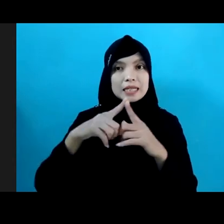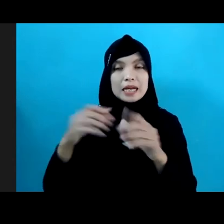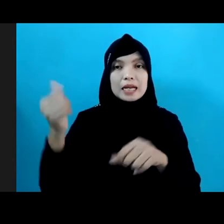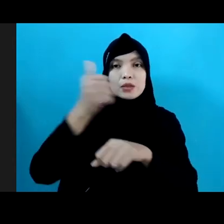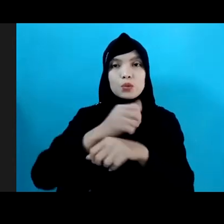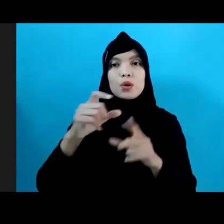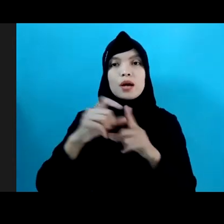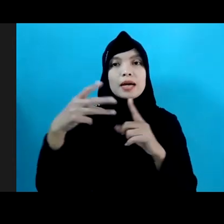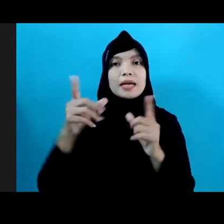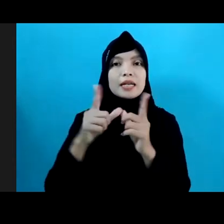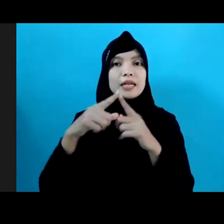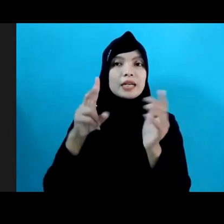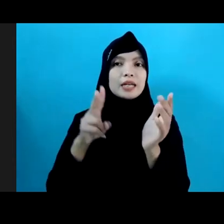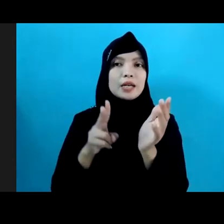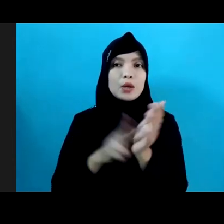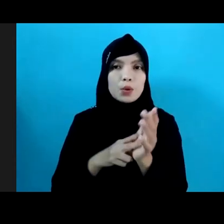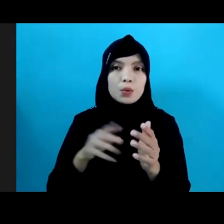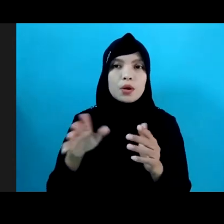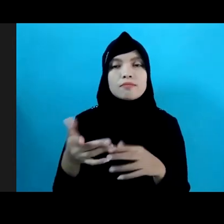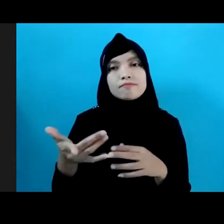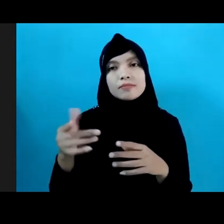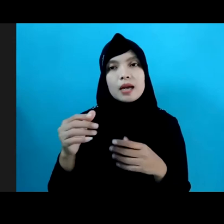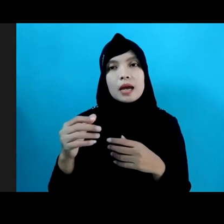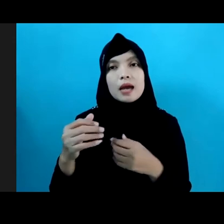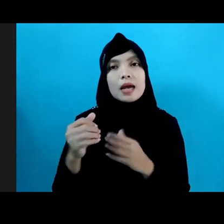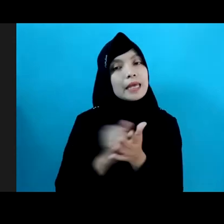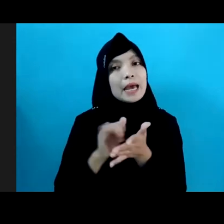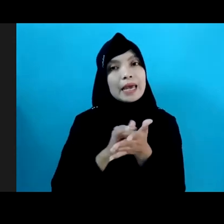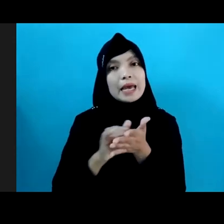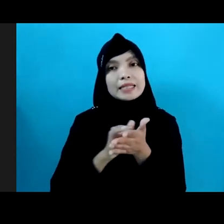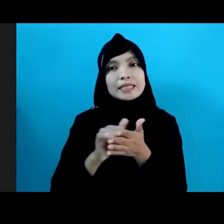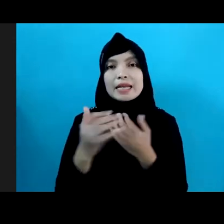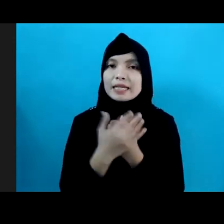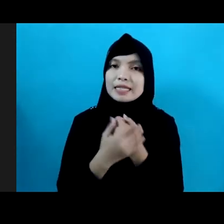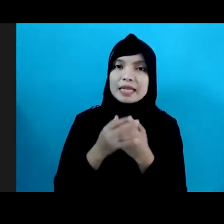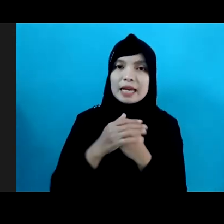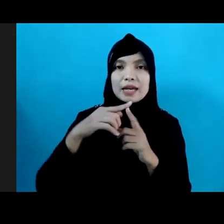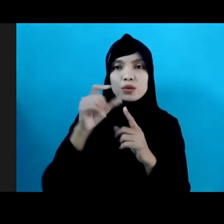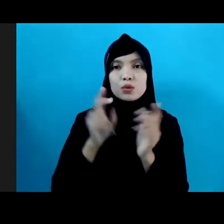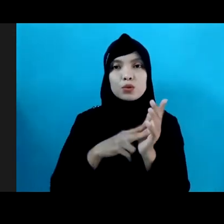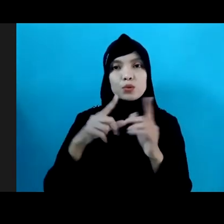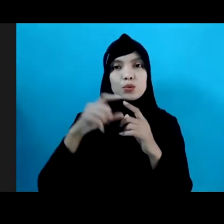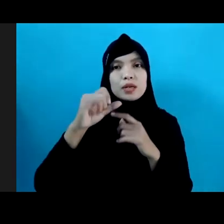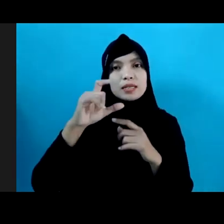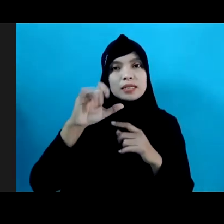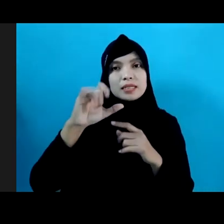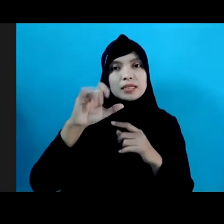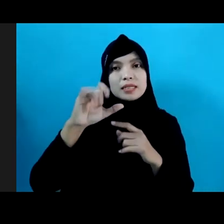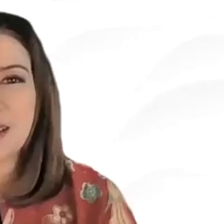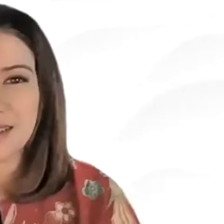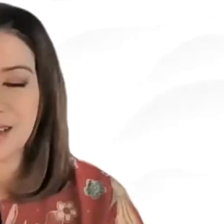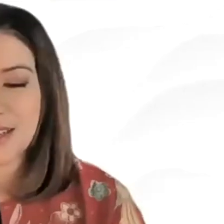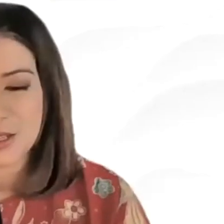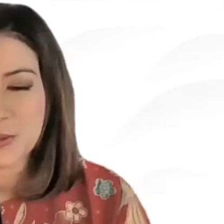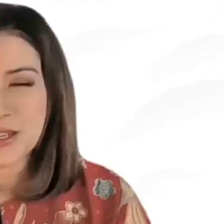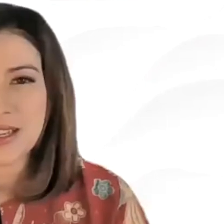Yayasan Sayang Itunas Cilik atas ucapan selamat datangnya terima kasih Ibu Selina dan selanjutnya para peserta sekalian kita akan